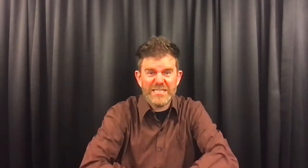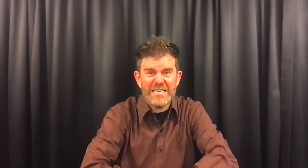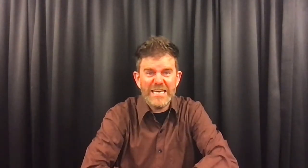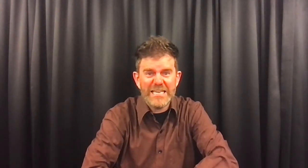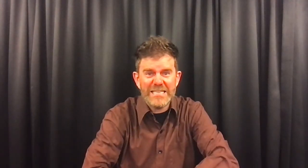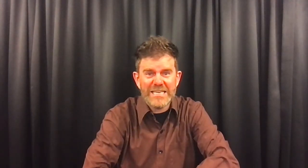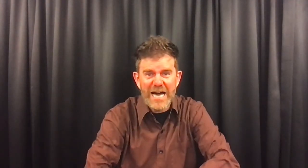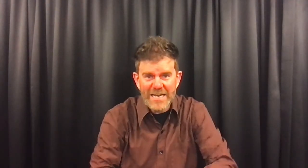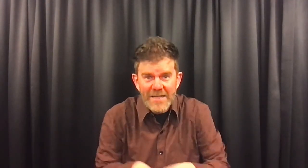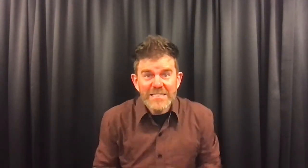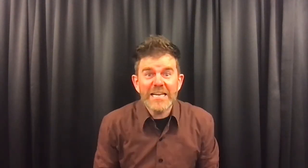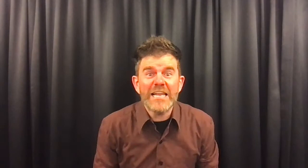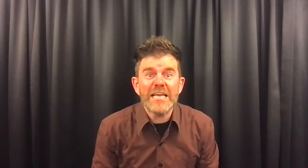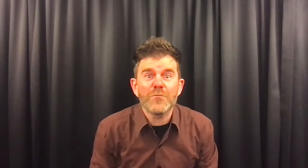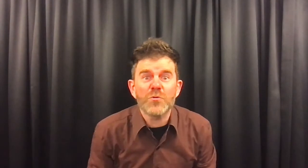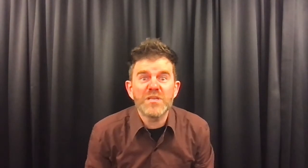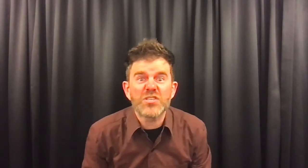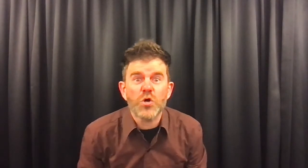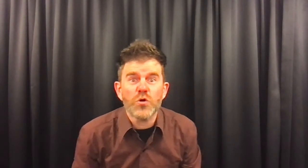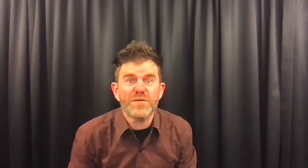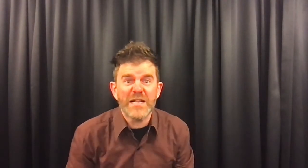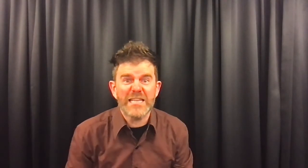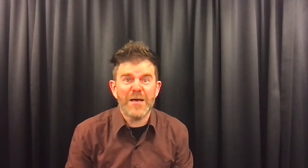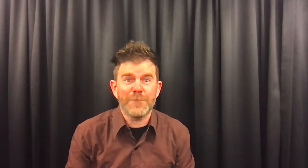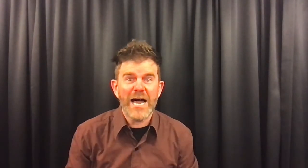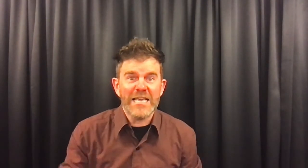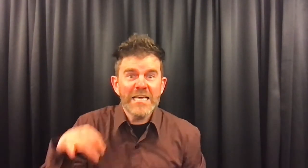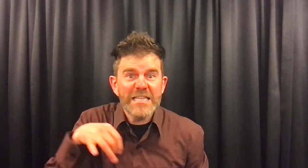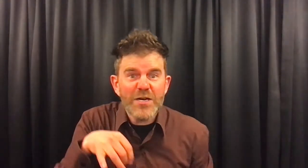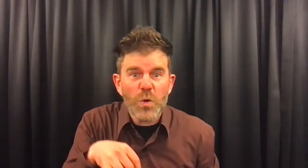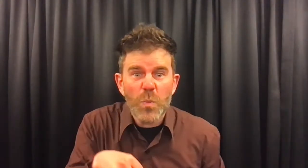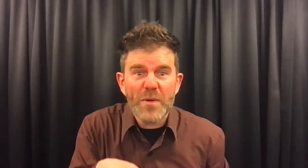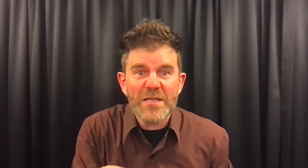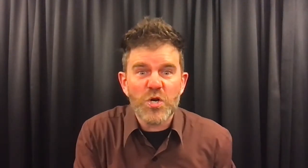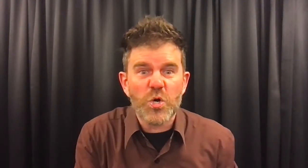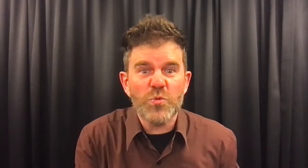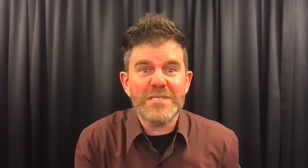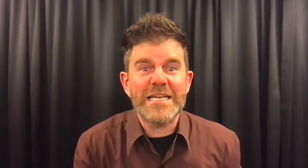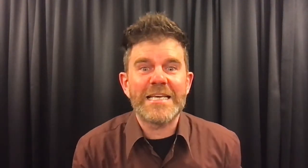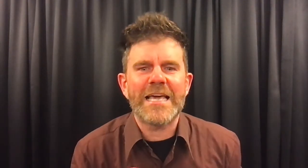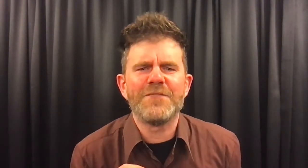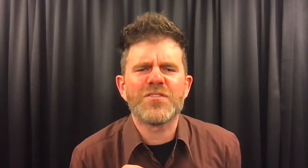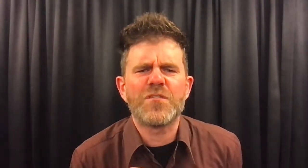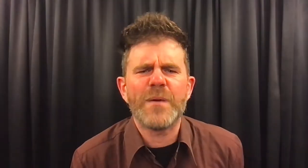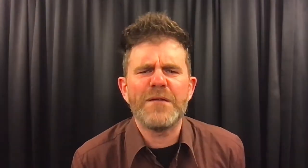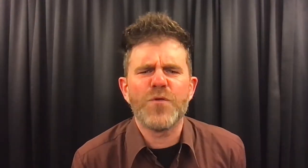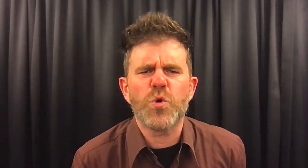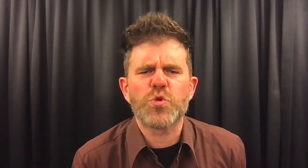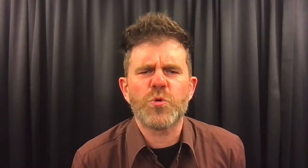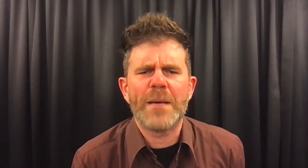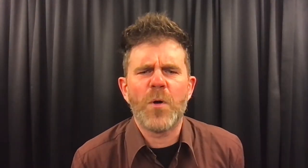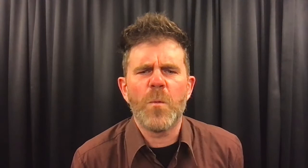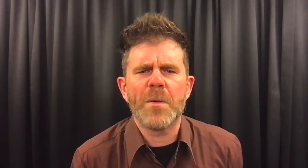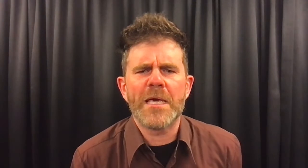tegen elkaar. Maar die regenworm, die schrok van al dat hawaai. Die kroop weer de grond en geen van de twee vogels kon hem opeten.